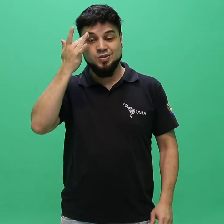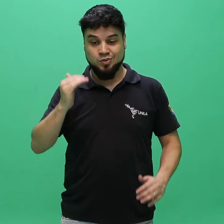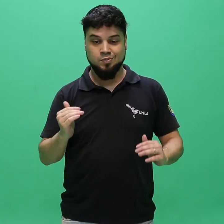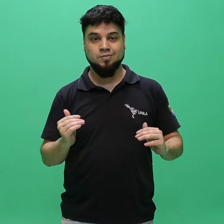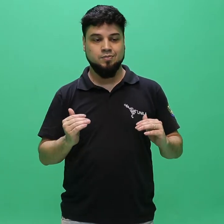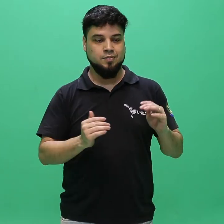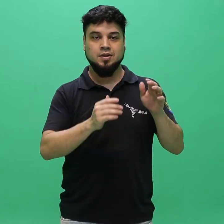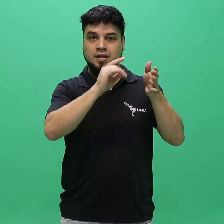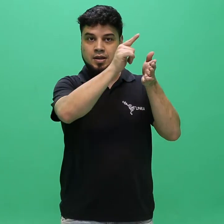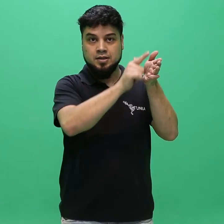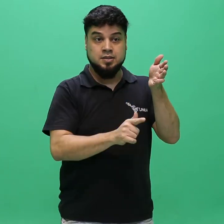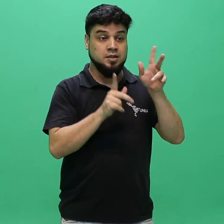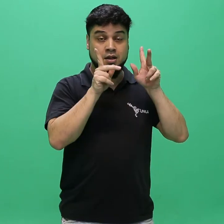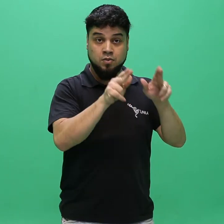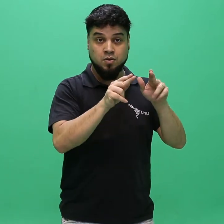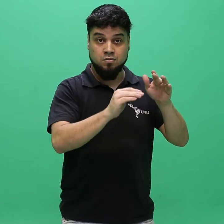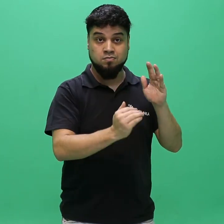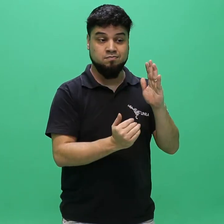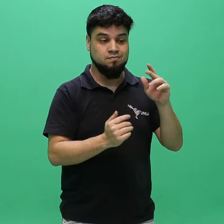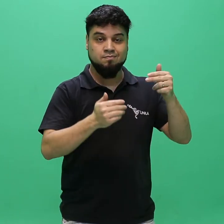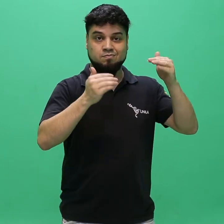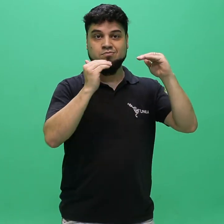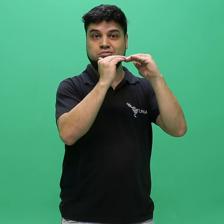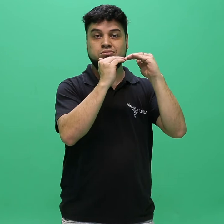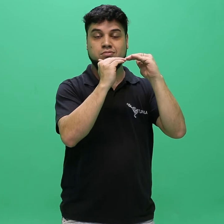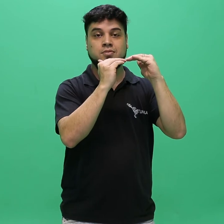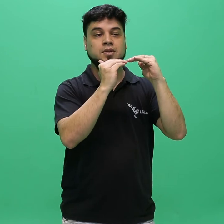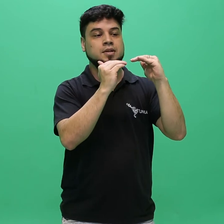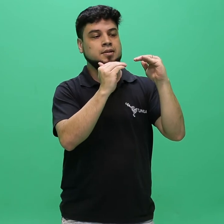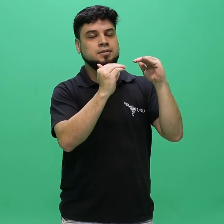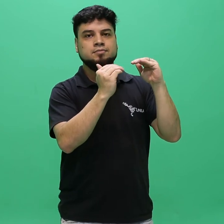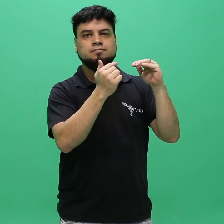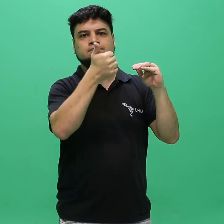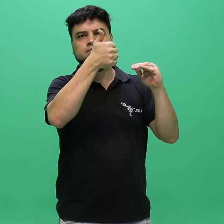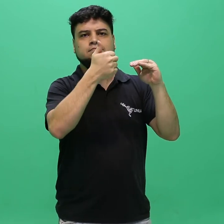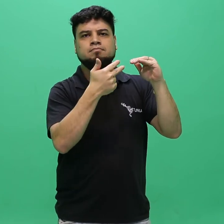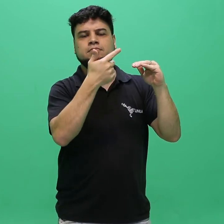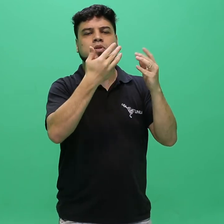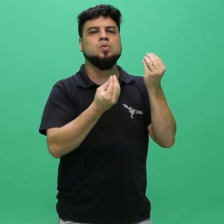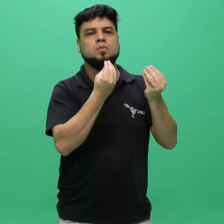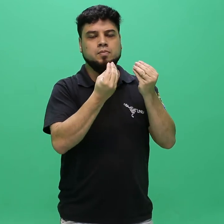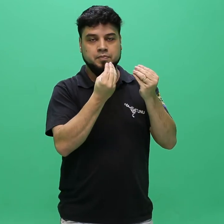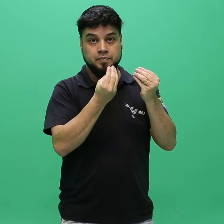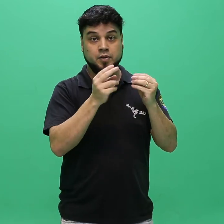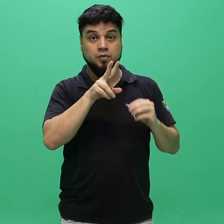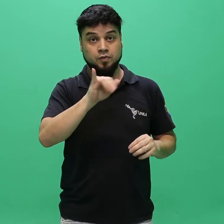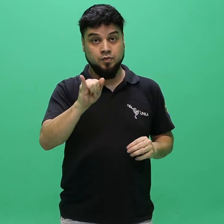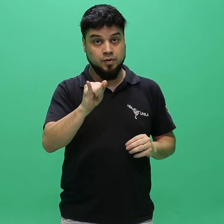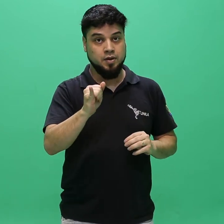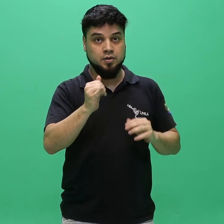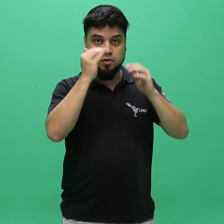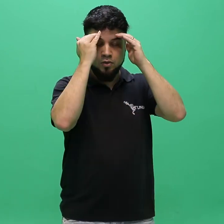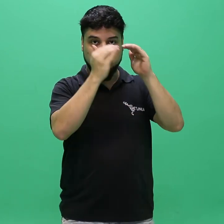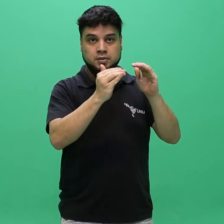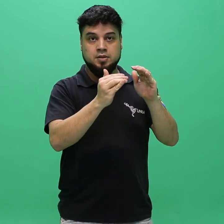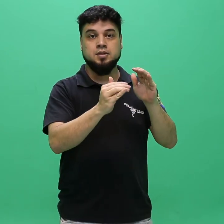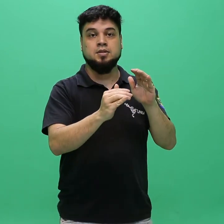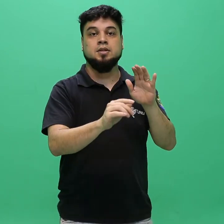Em caso de empate, entre candidatos na mesma listagem, a classificação se